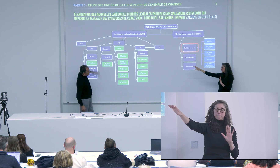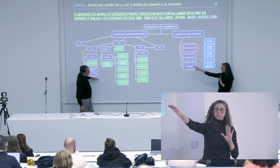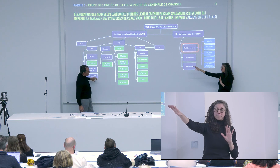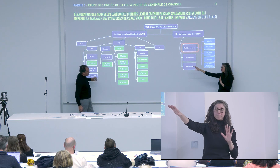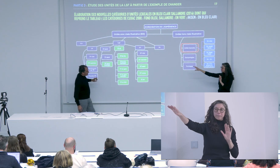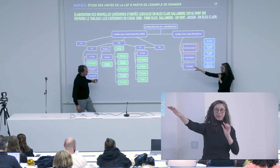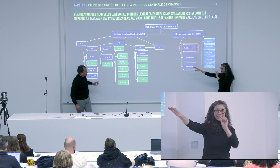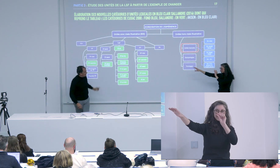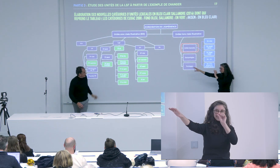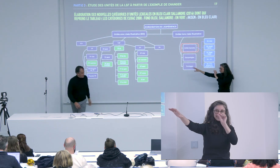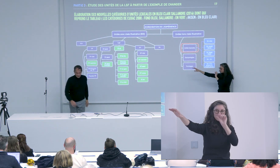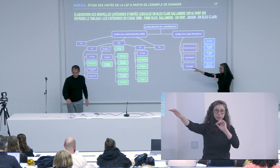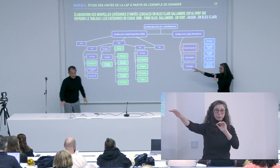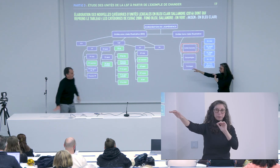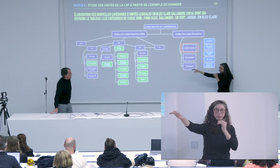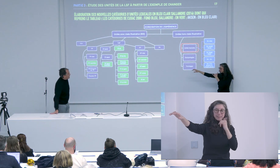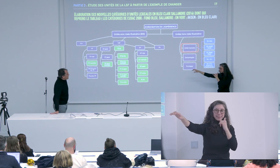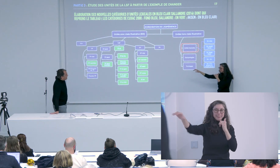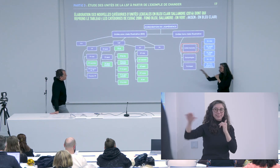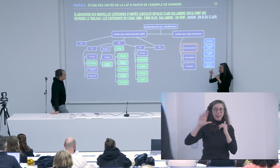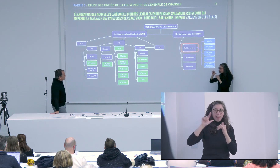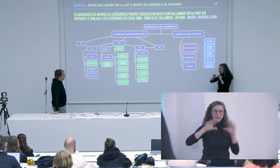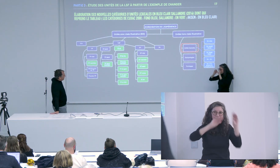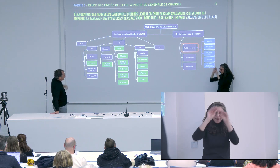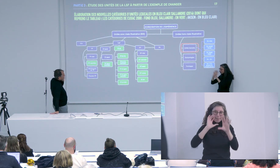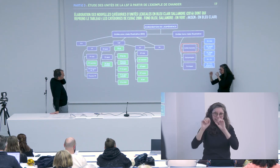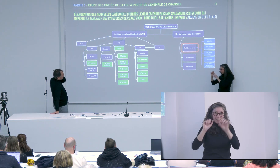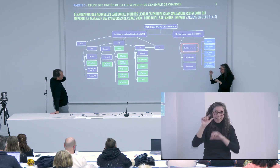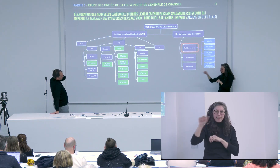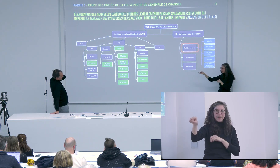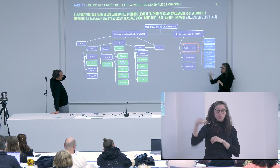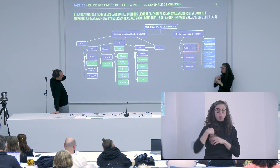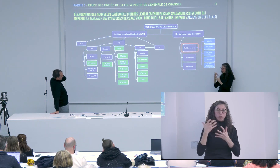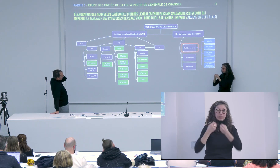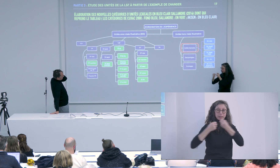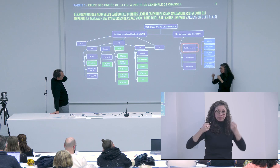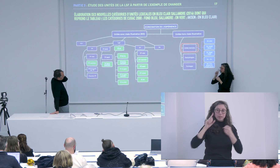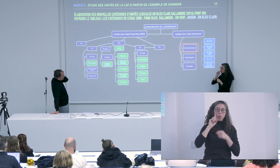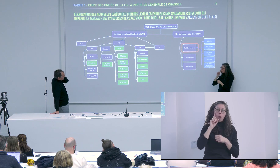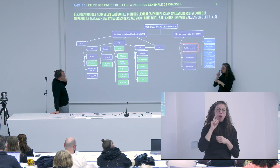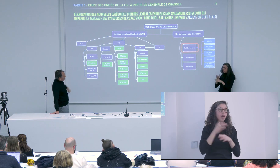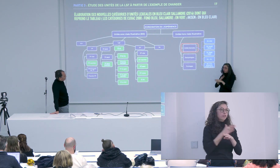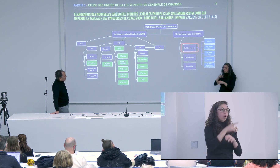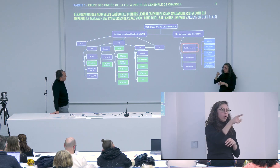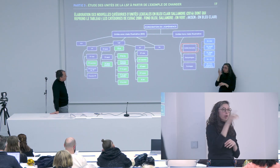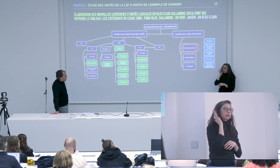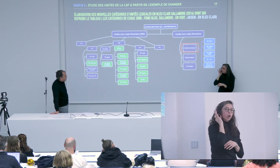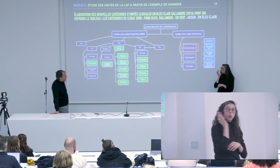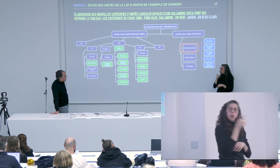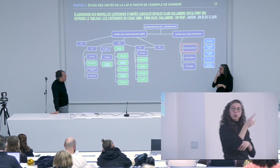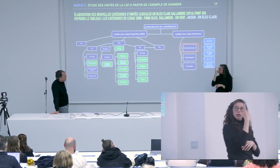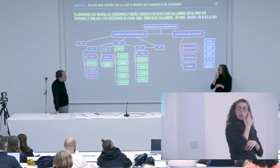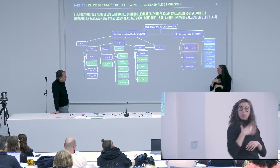là on les voit elles sont non mais en fait ce n pas ce n'est pas encore définitif je pense qu'il faut encore